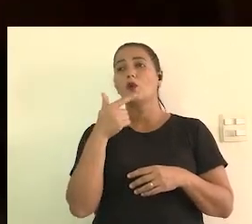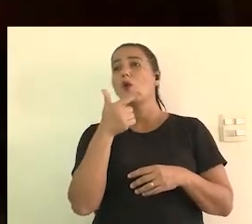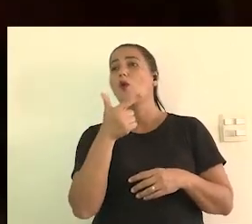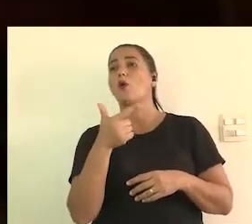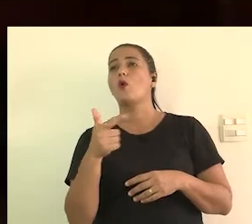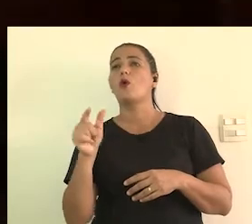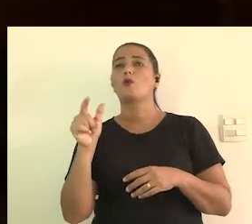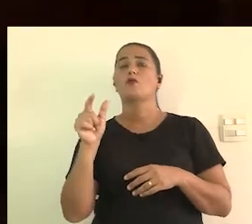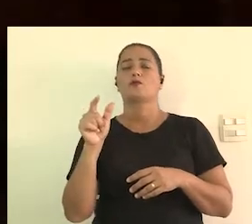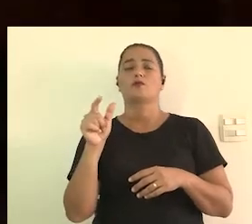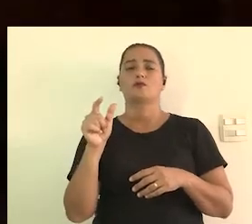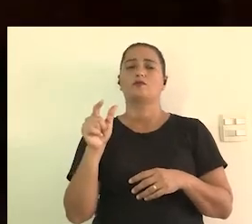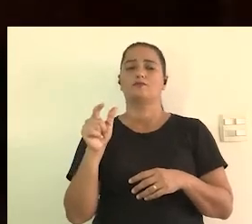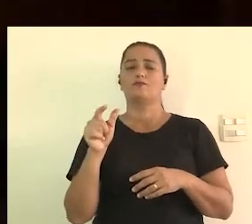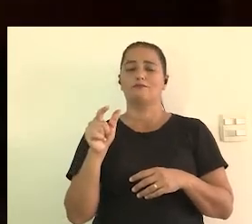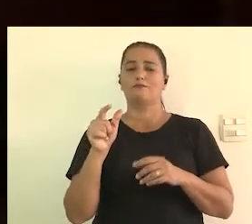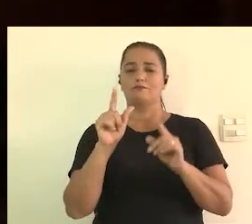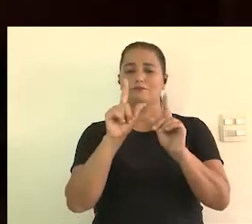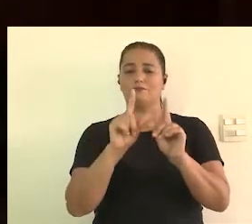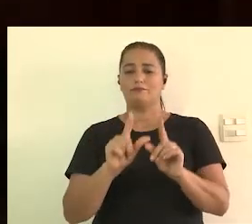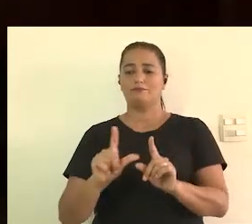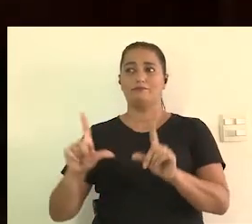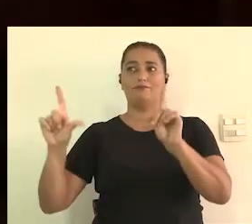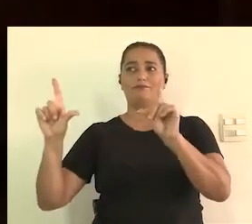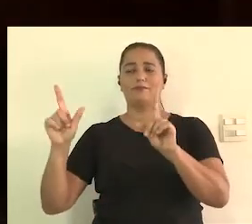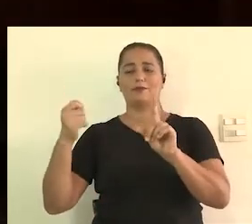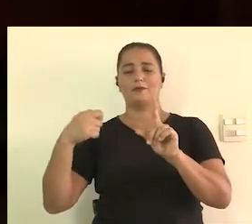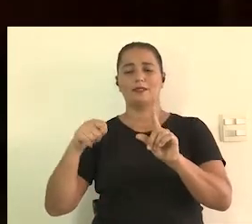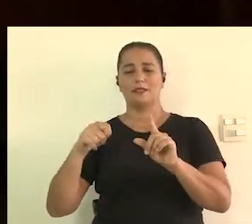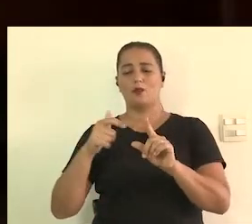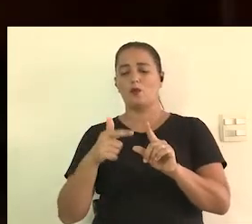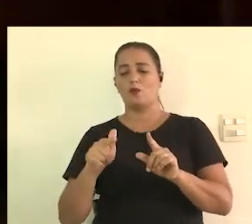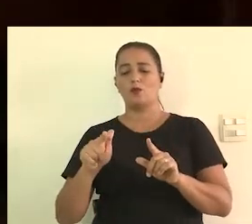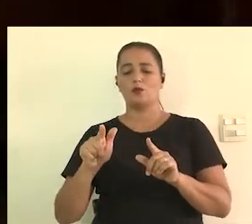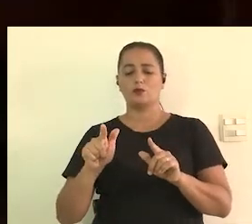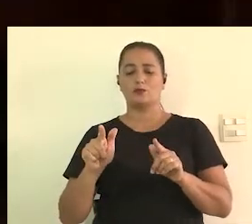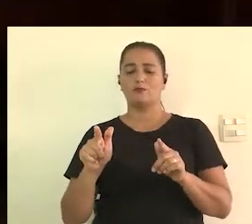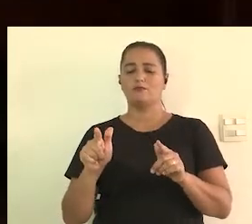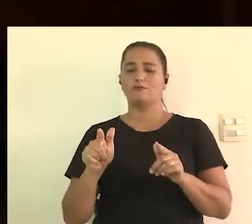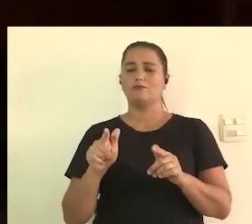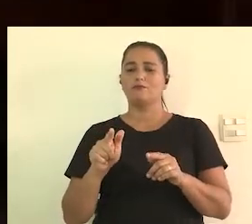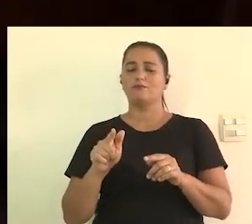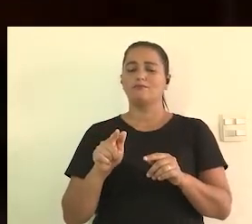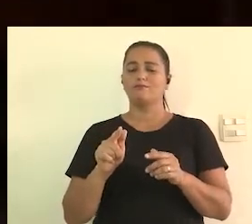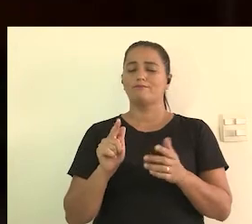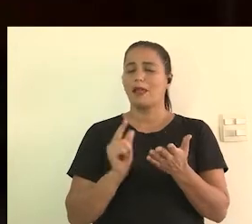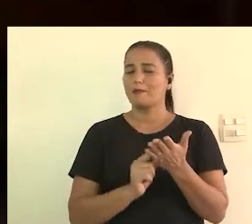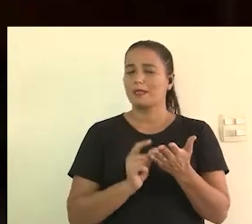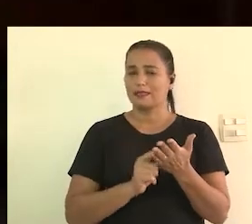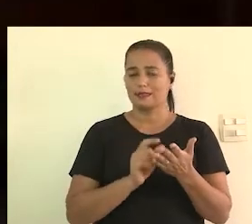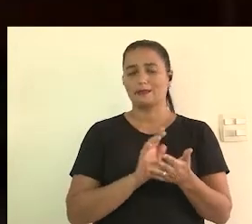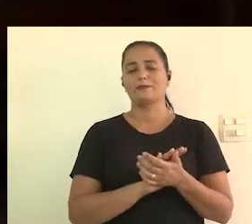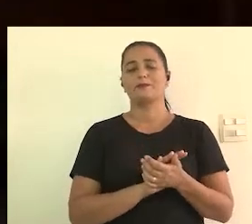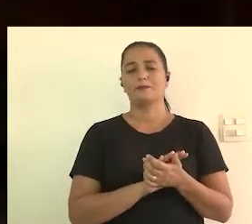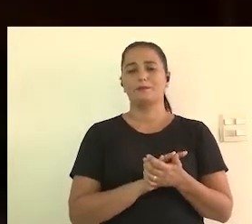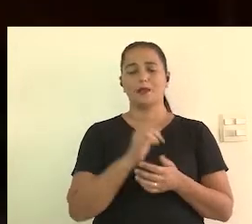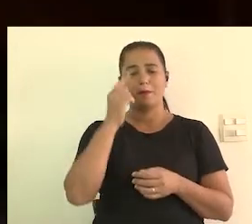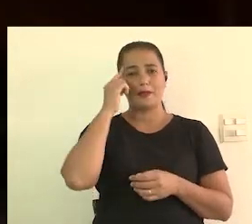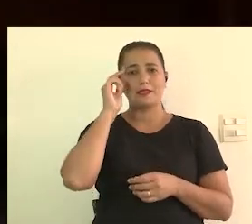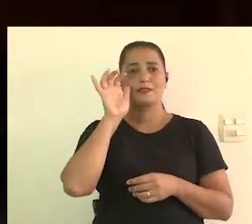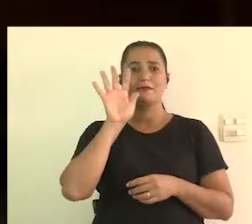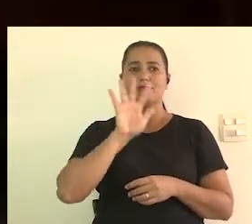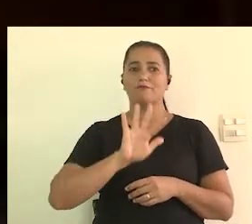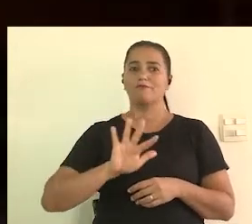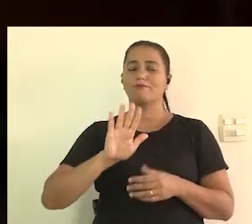outro aparelho que não é a tela grande então essa é a questão da estética é preciso se pensar como